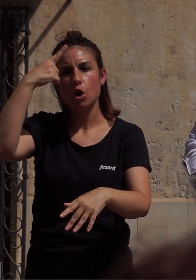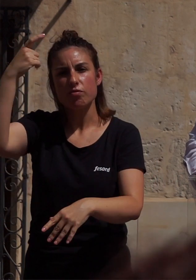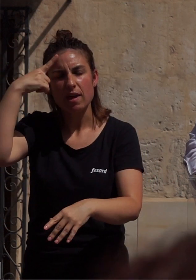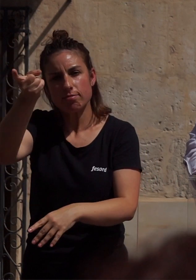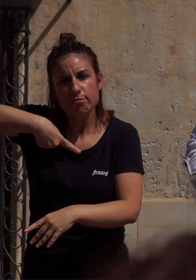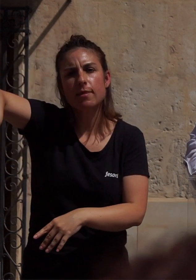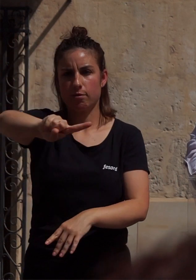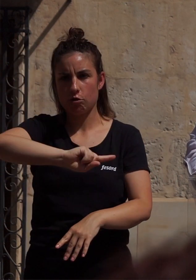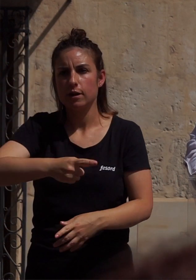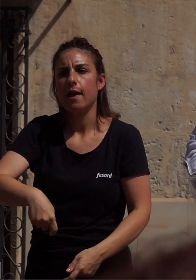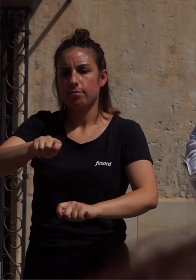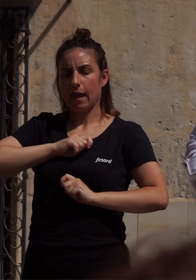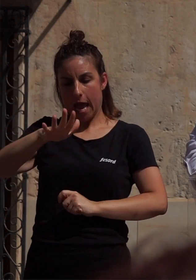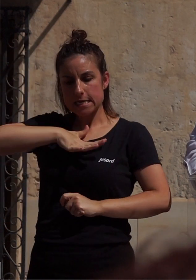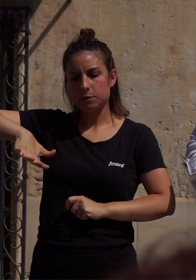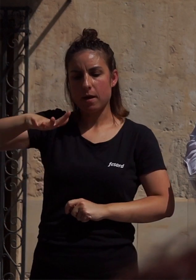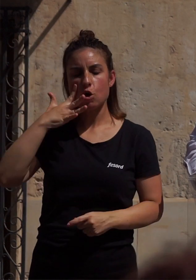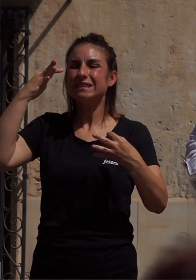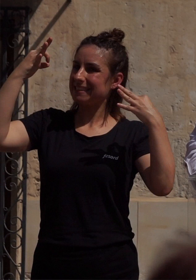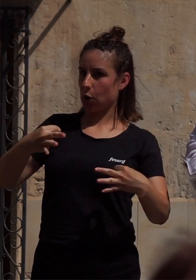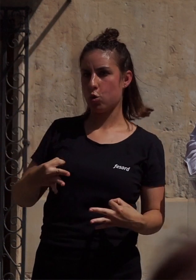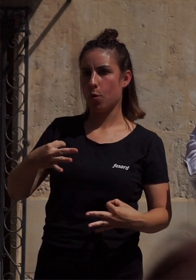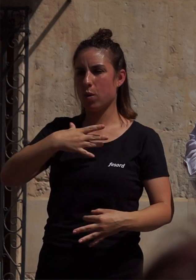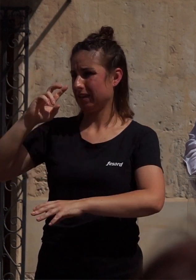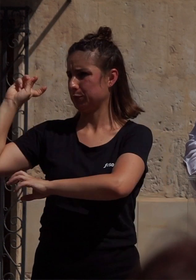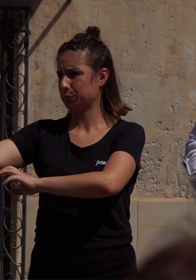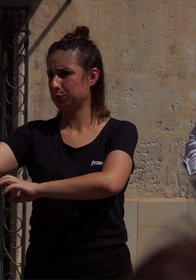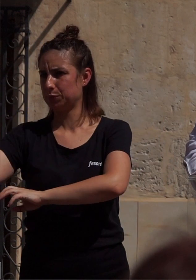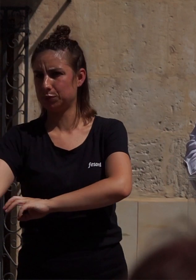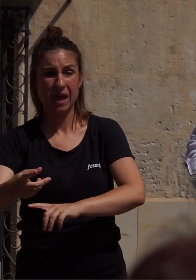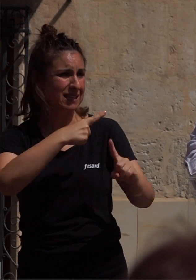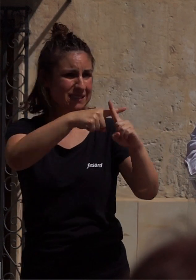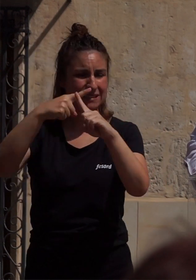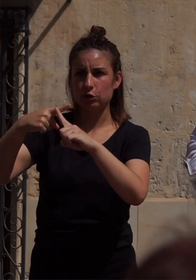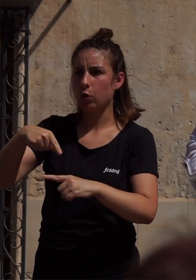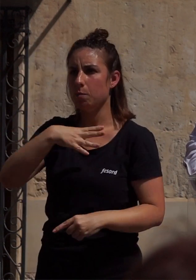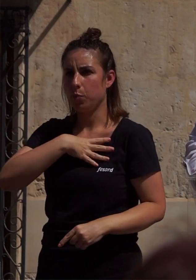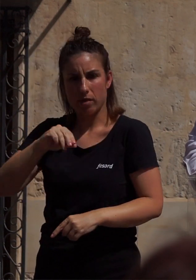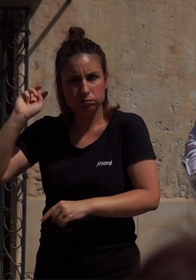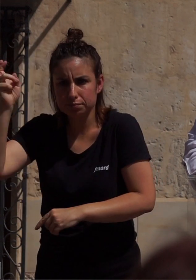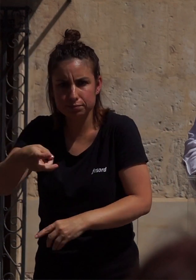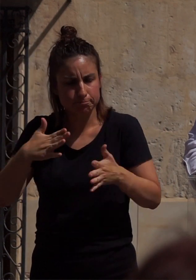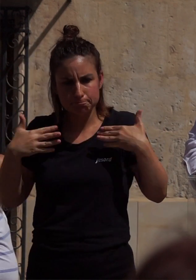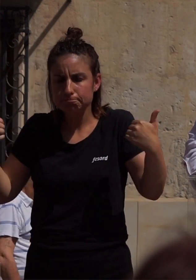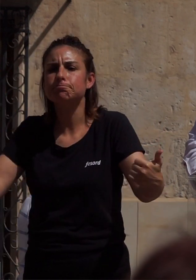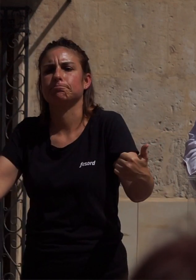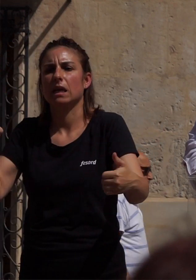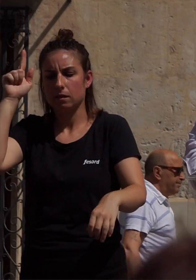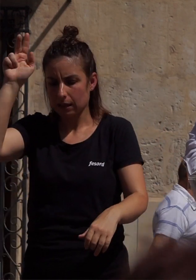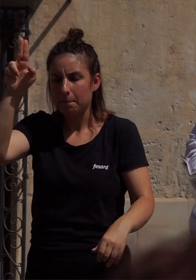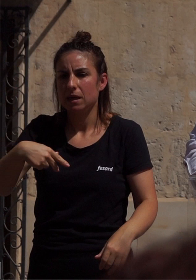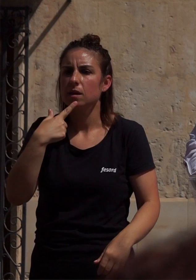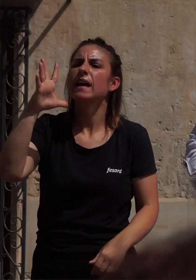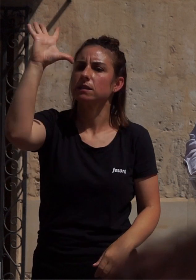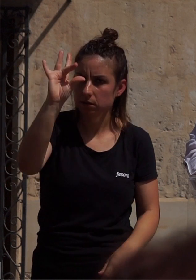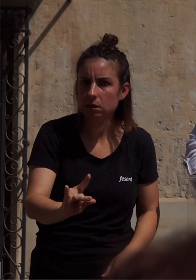que hagan de nuestro espacio seguro para la diversidad sexual en todas sus manifestaciones. Afirmamos que